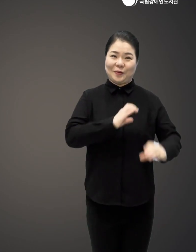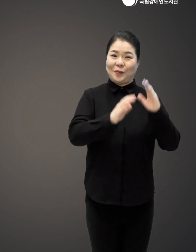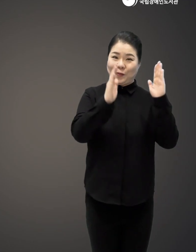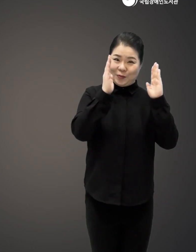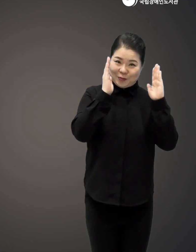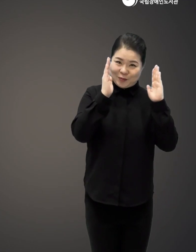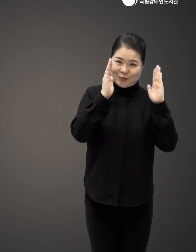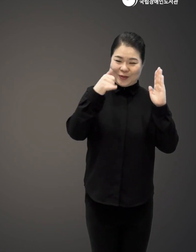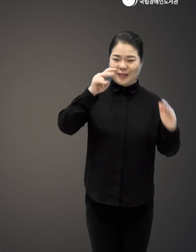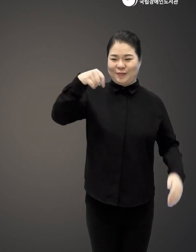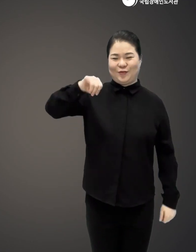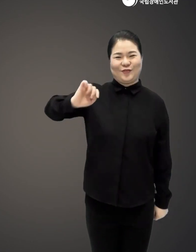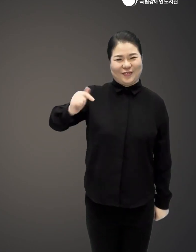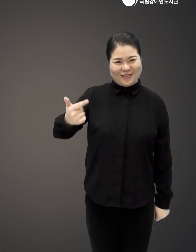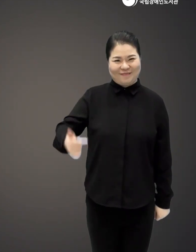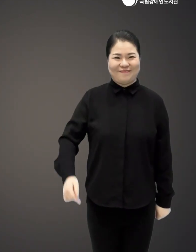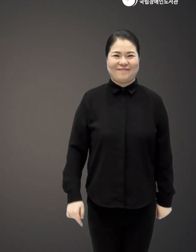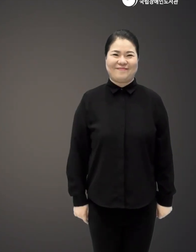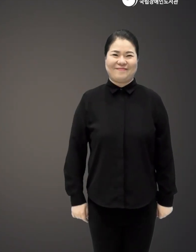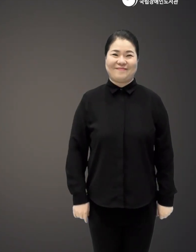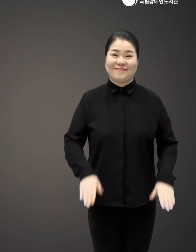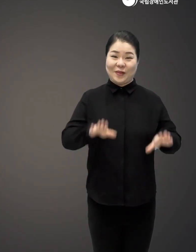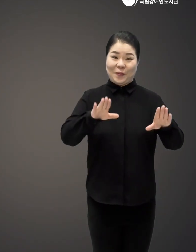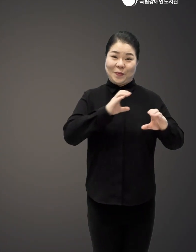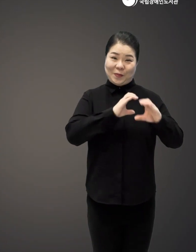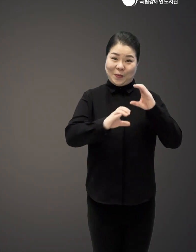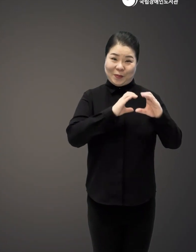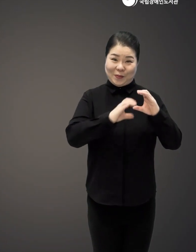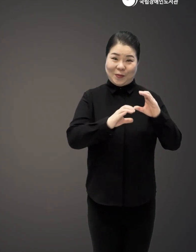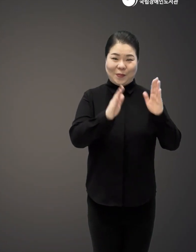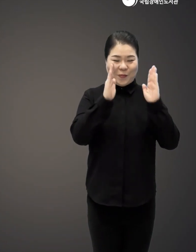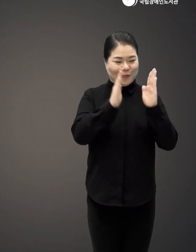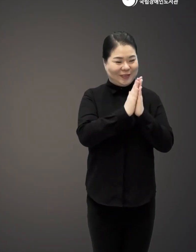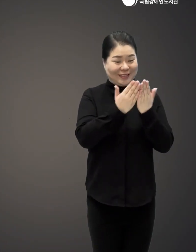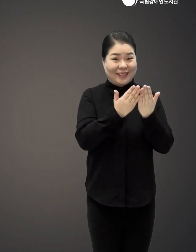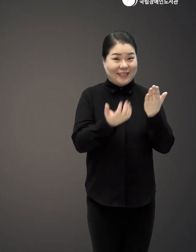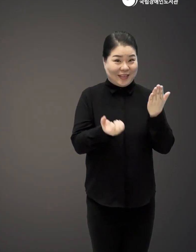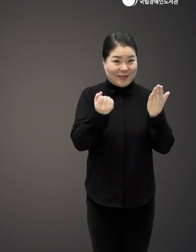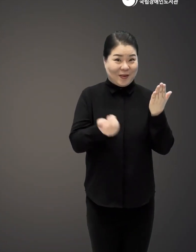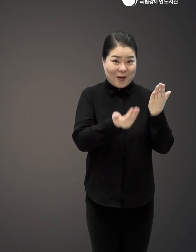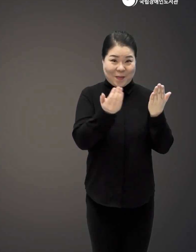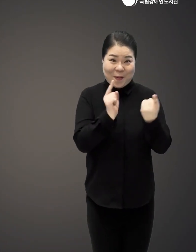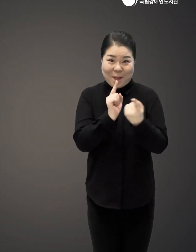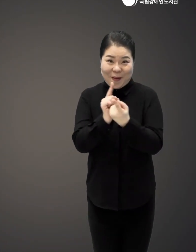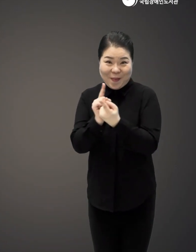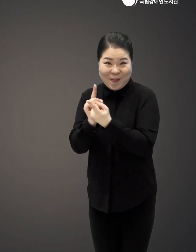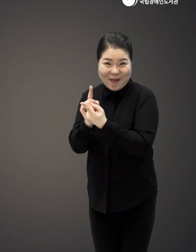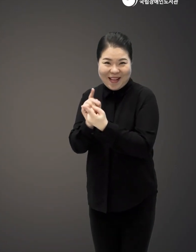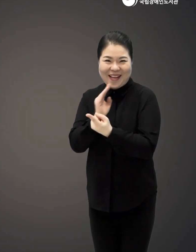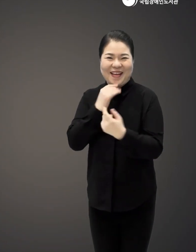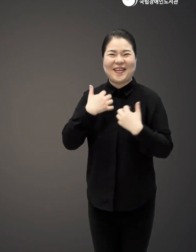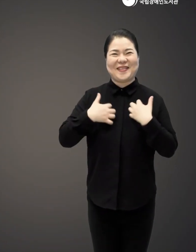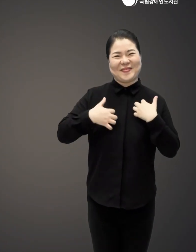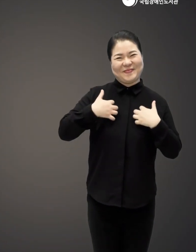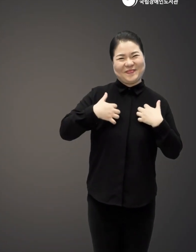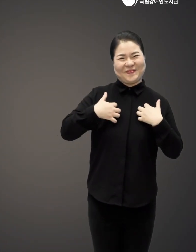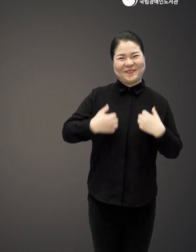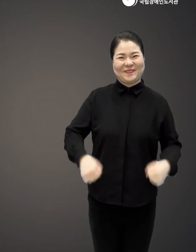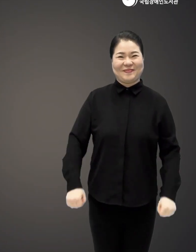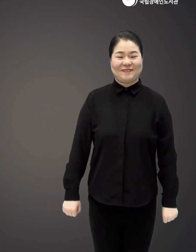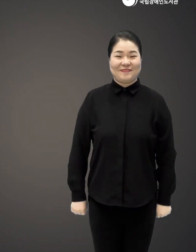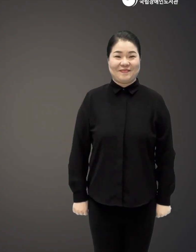김수인 원장 오늘 소통수업이라는 책을 가지고 여러분들을 이렇게 만나게 돼서 정말 반갑습니다